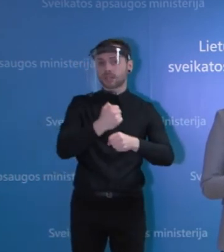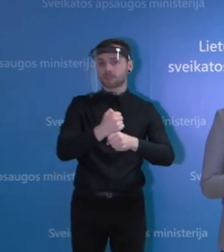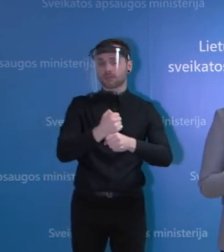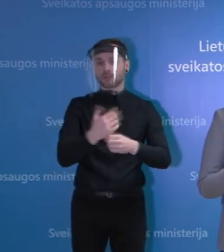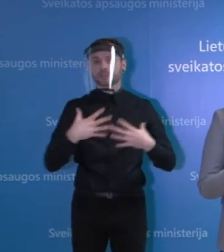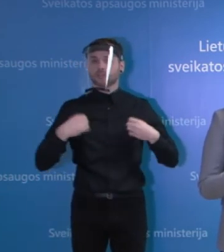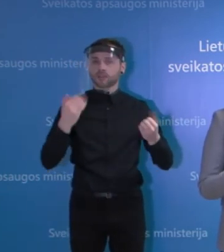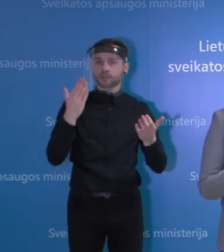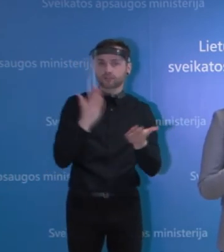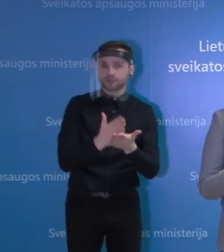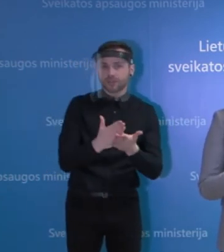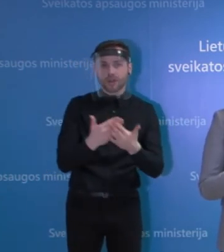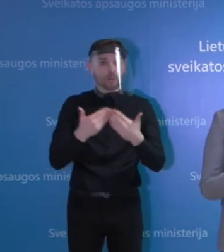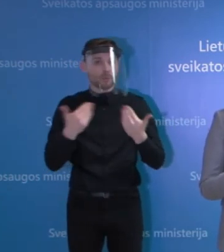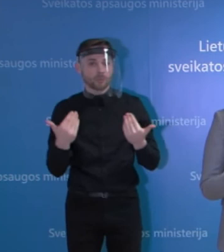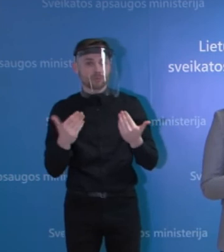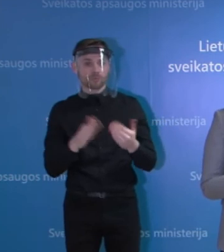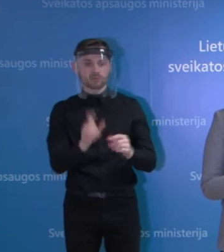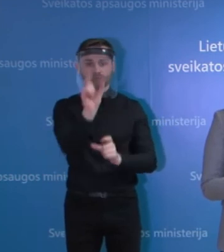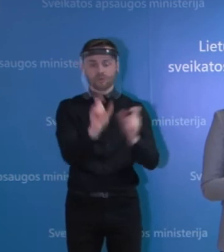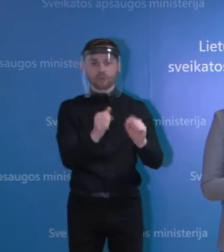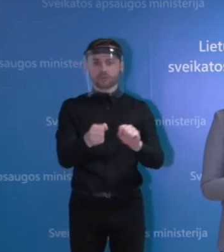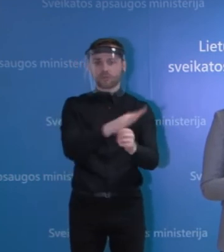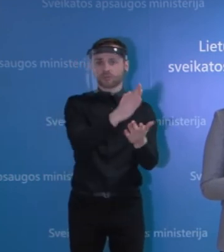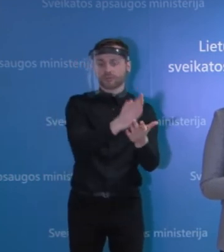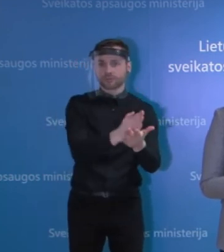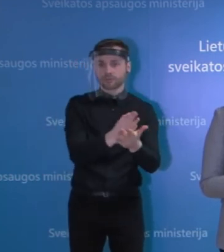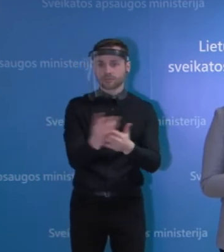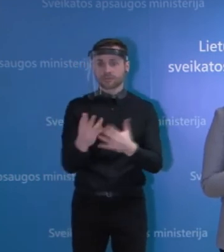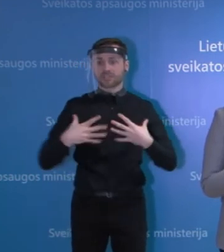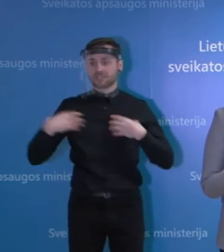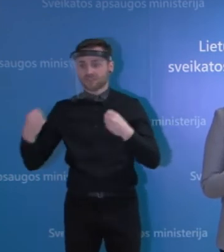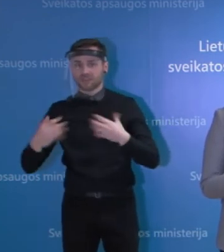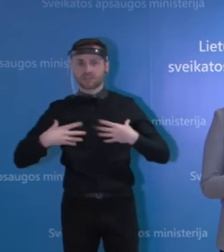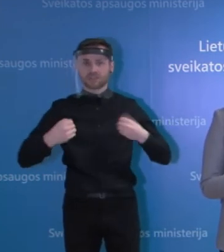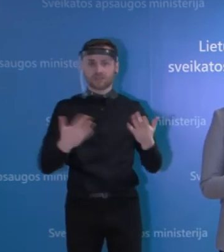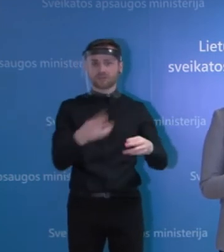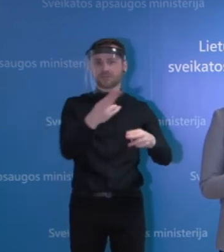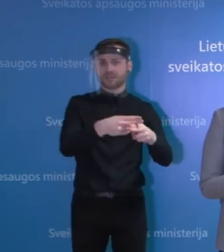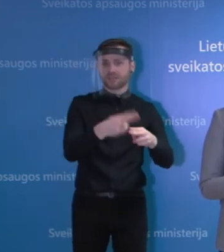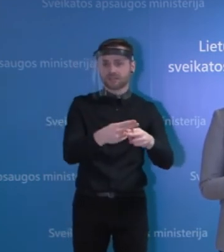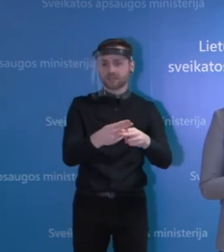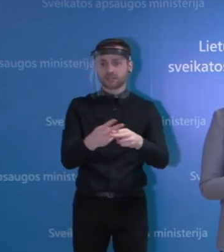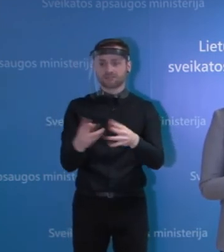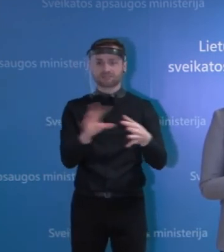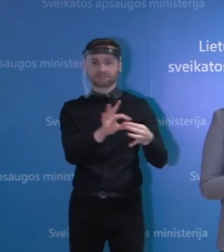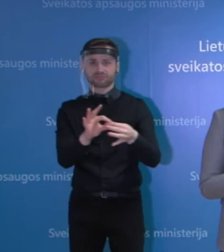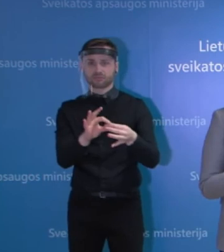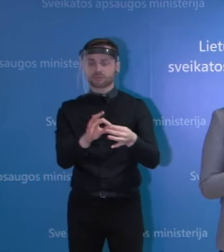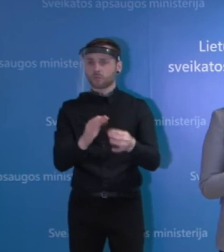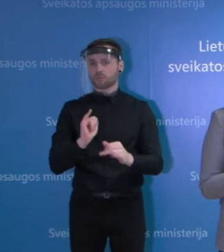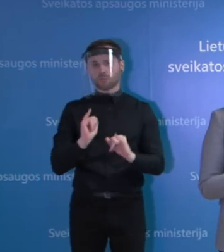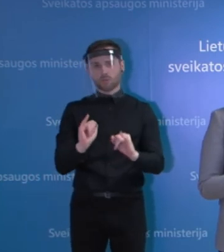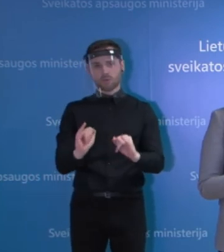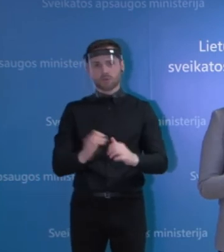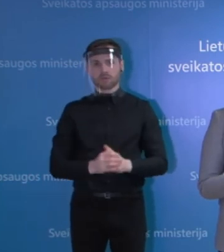nežinome, dirbs su COVID teigiamais. Tokia situacija, na, normaliai neturi būti toleruojama. Jo labiau,